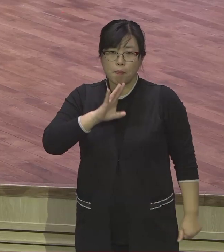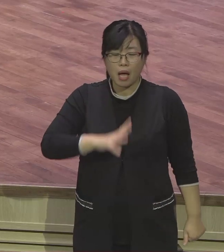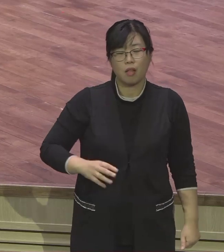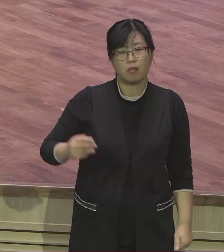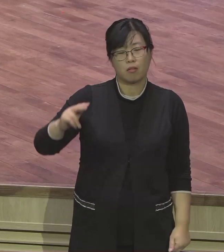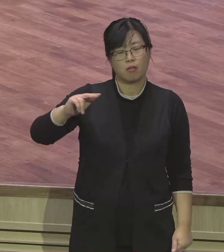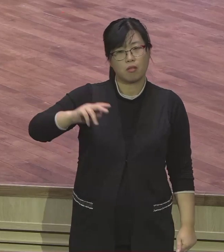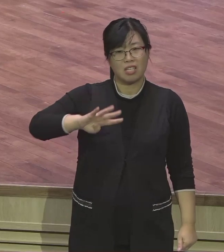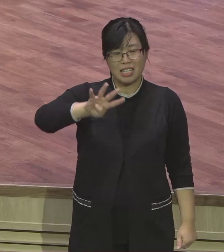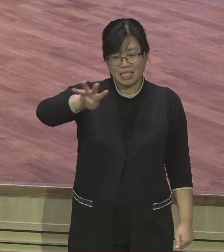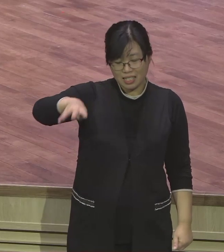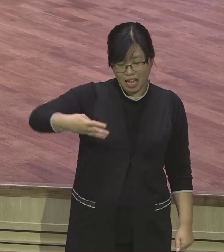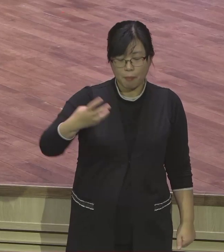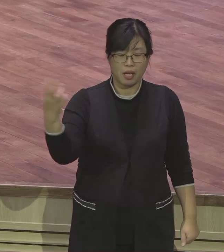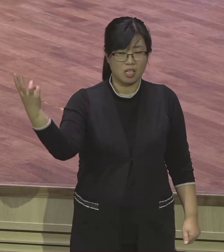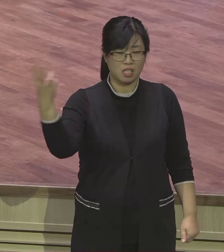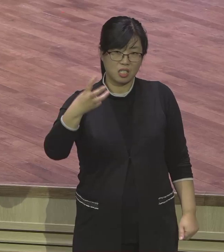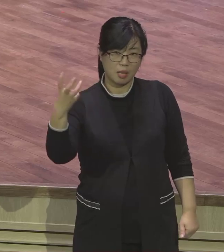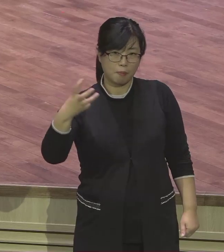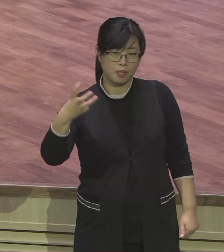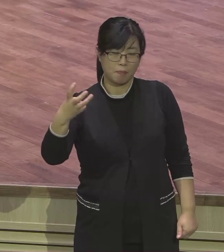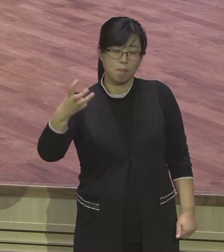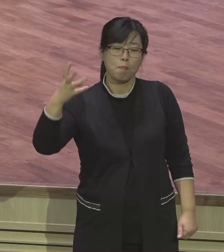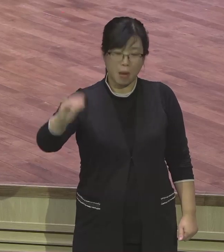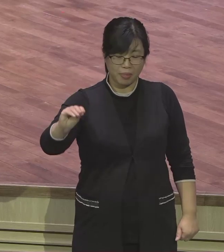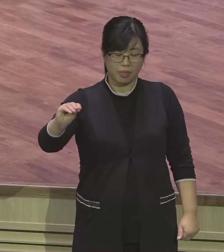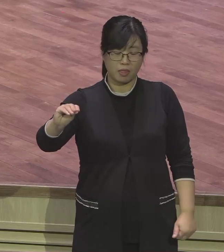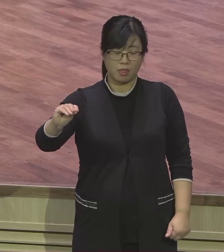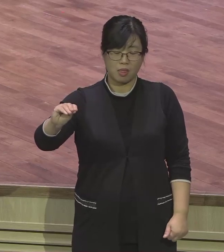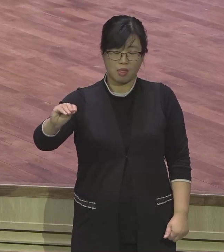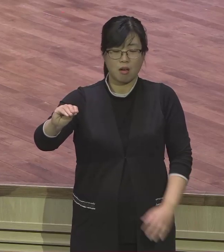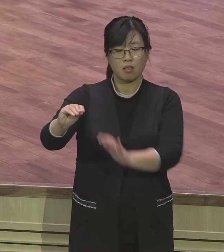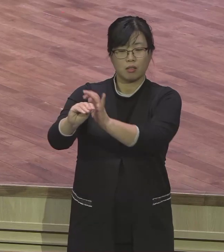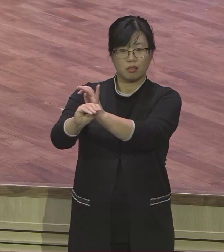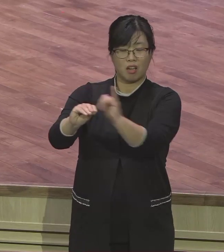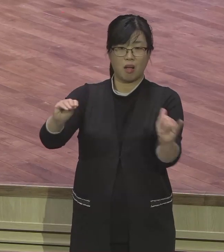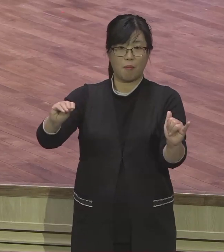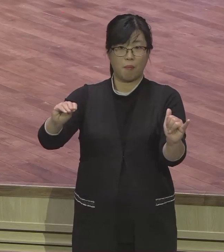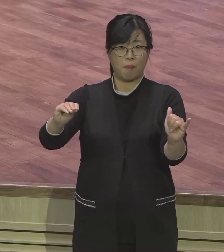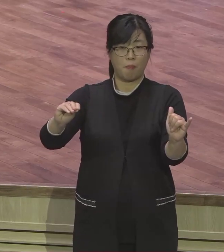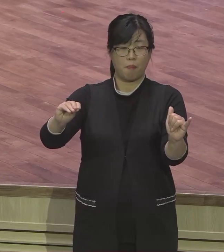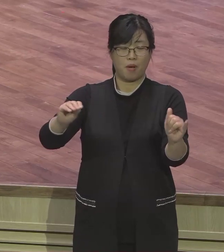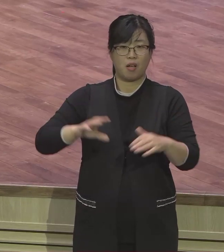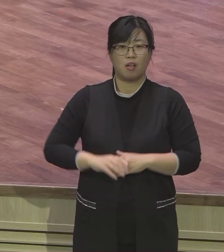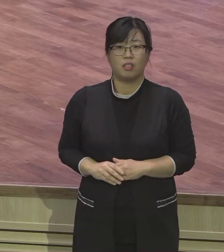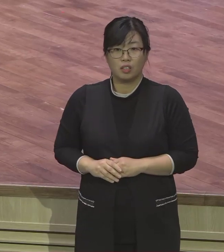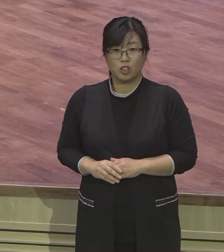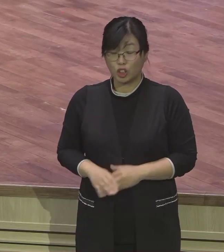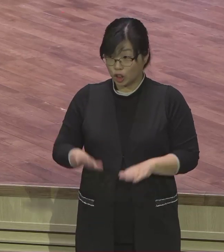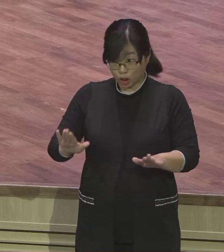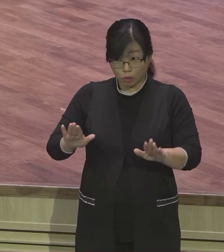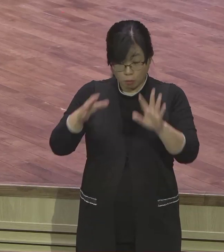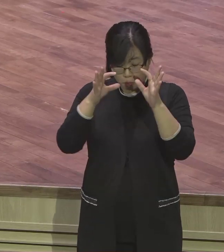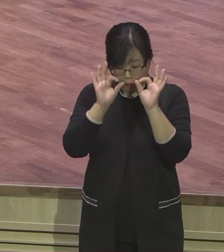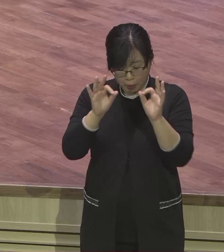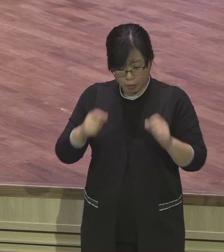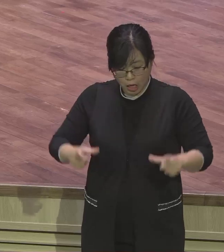얼마인지 아십니까? 강서구가 서울에서 두 번째 큰 구예요. 강서구 60만이 넘어요. 70만 됩니다. 이